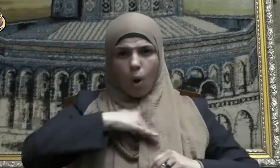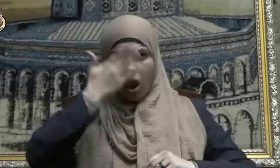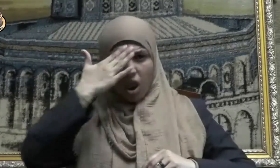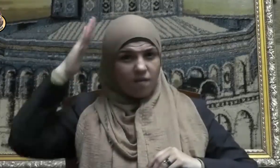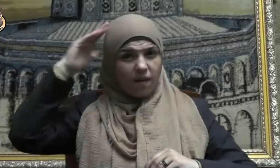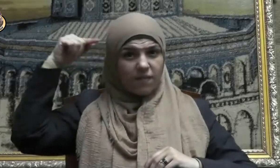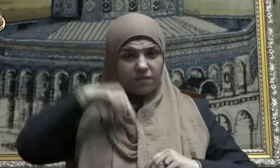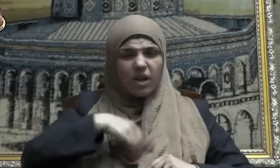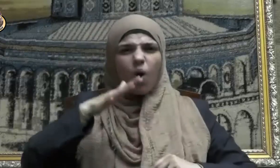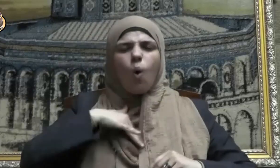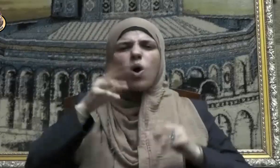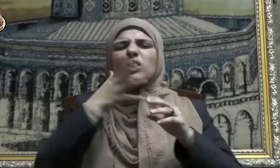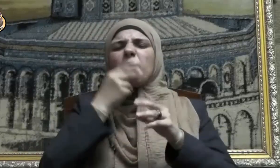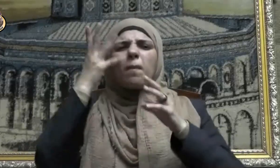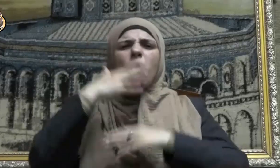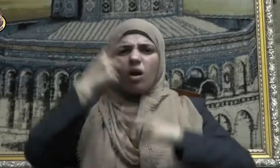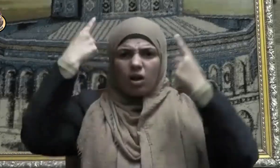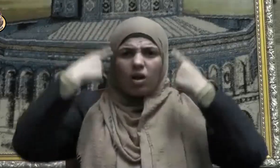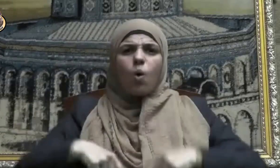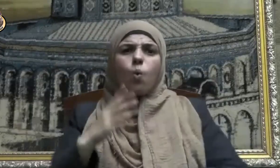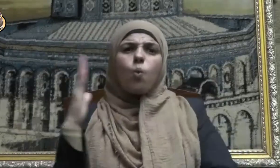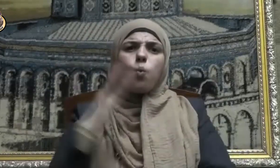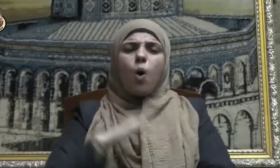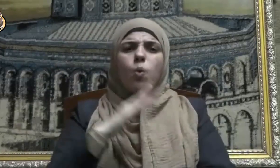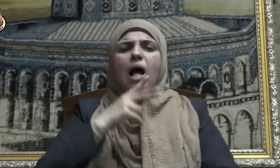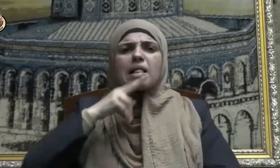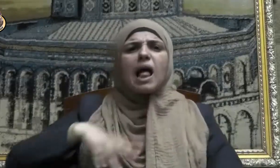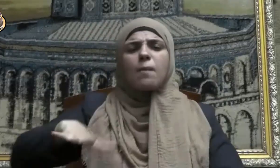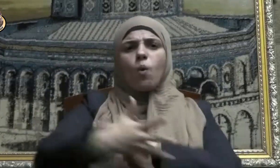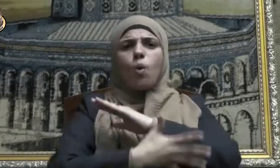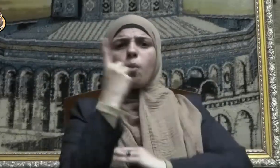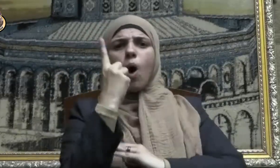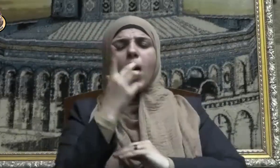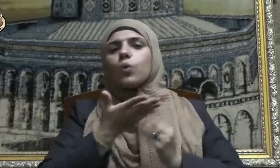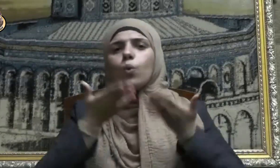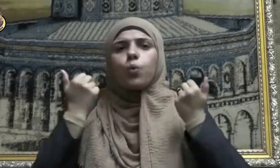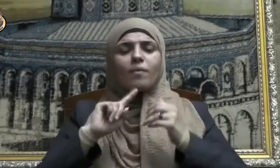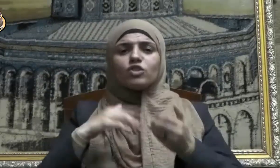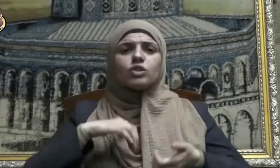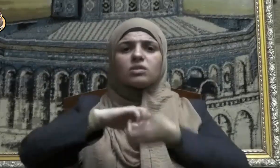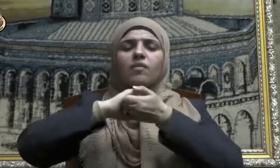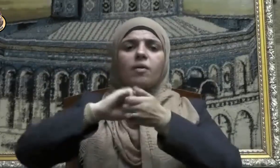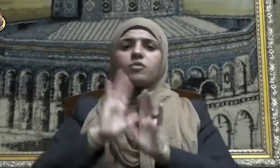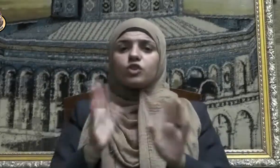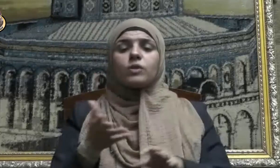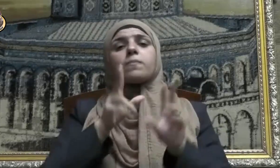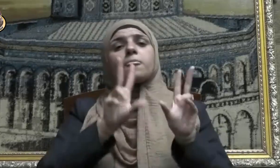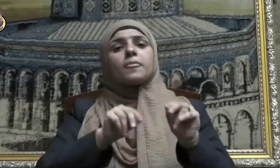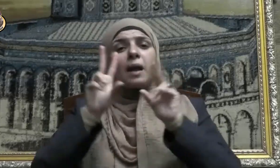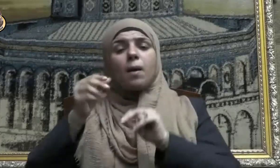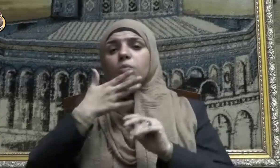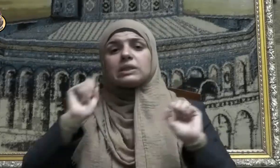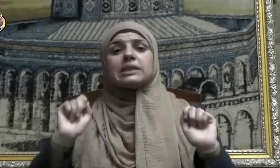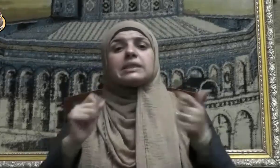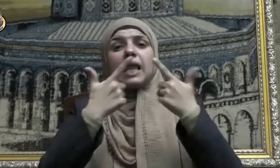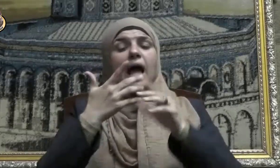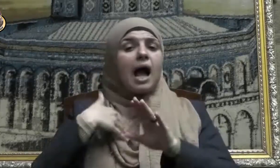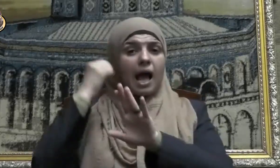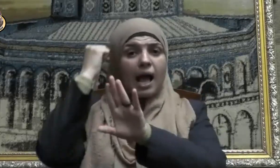عظامها وفرق كلمتها كما أن سلاح الخيانة والعمالة